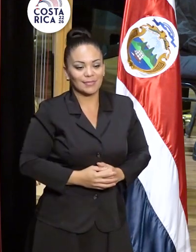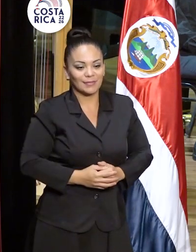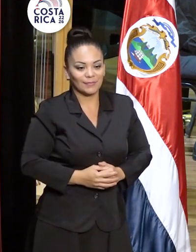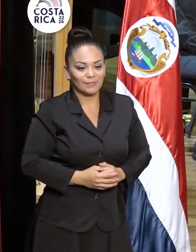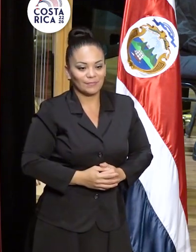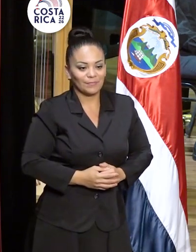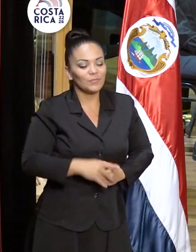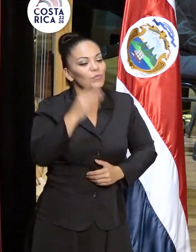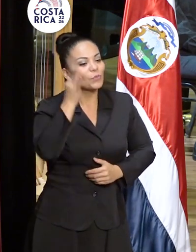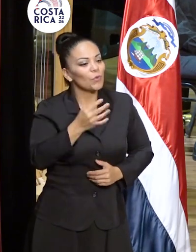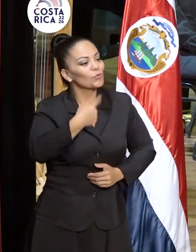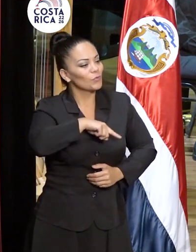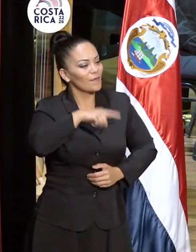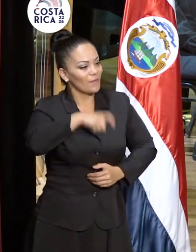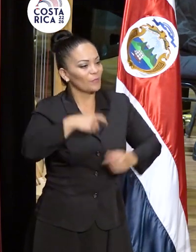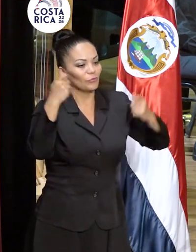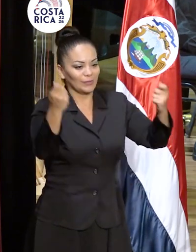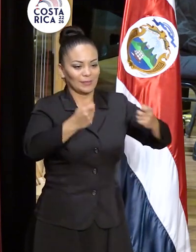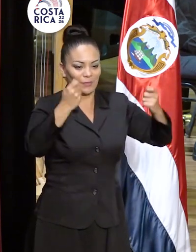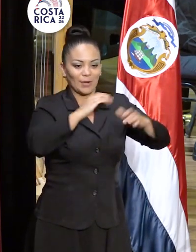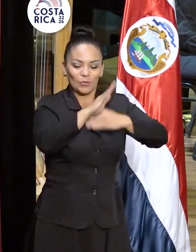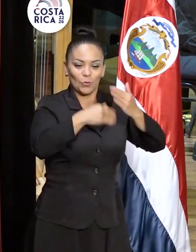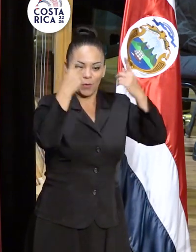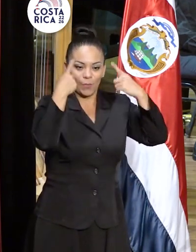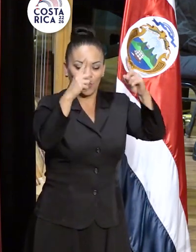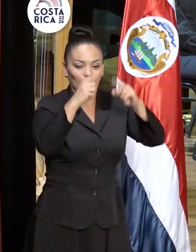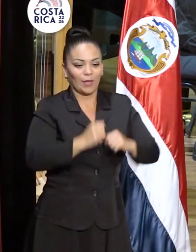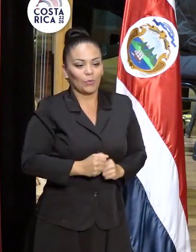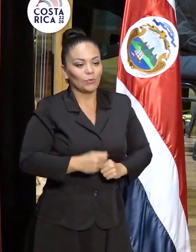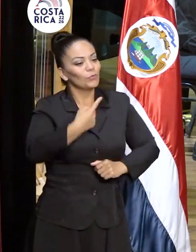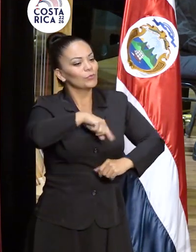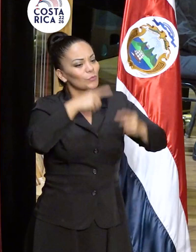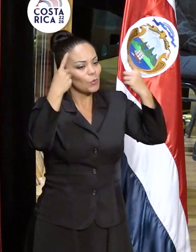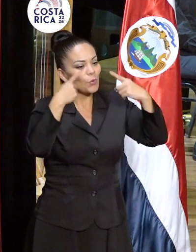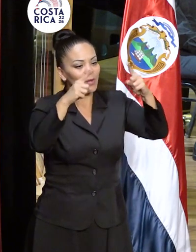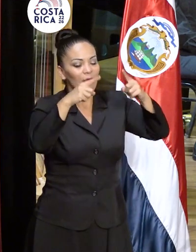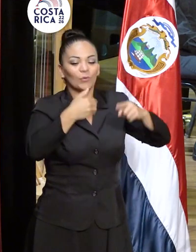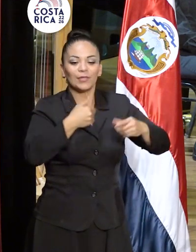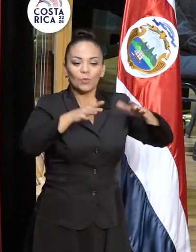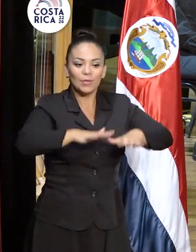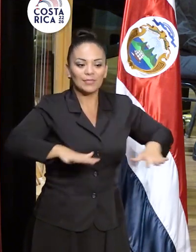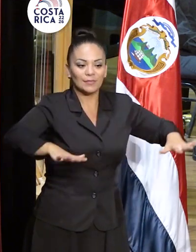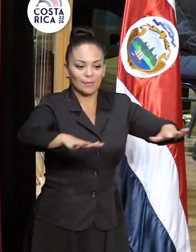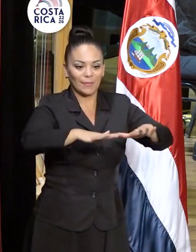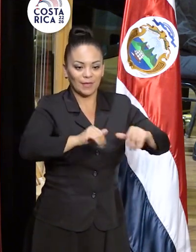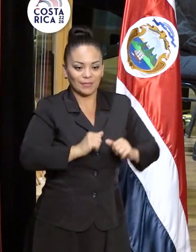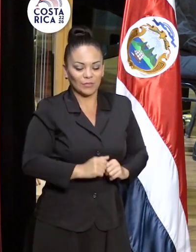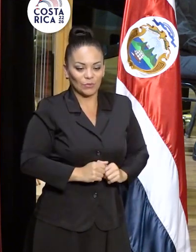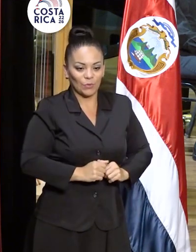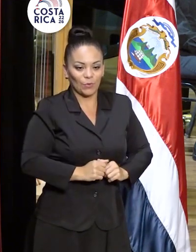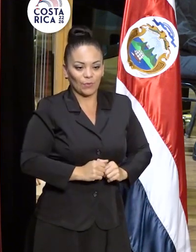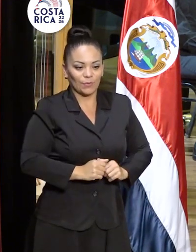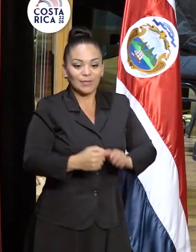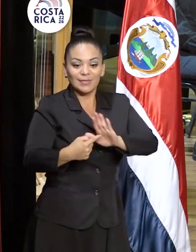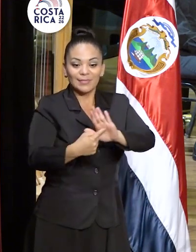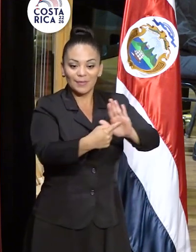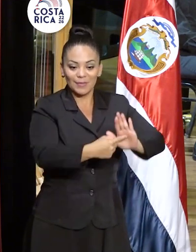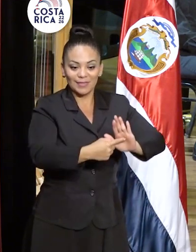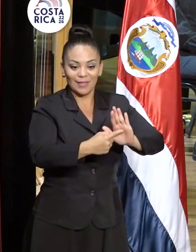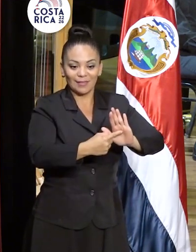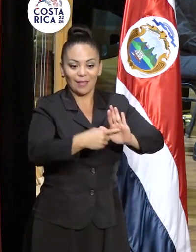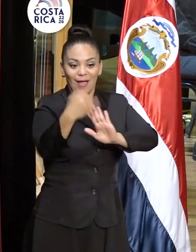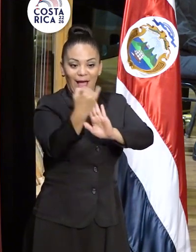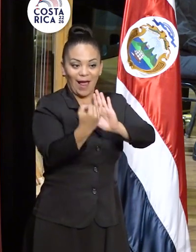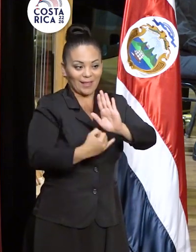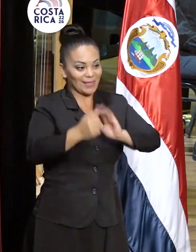tenemos que celebrar lo que hemos logrado, y hemos logrado tener un espacio en el que se presentan las artes escénicas